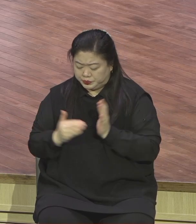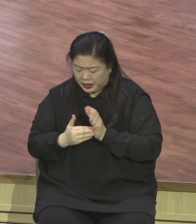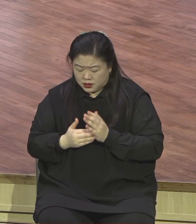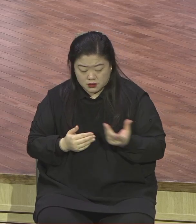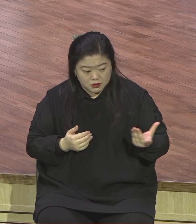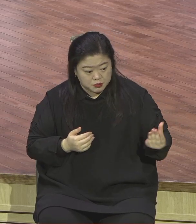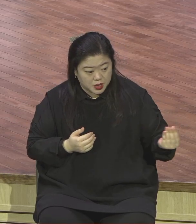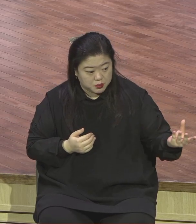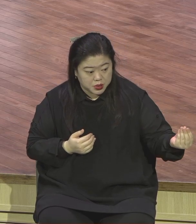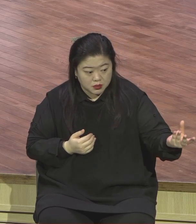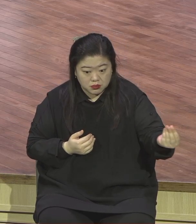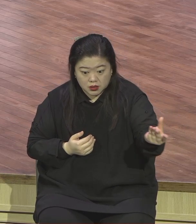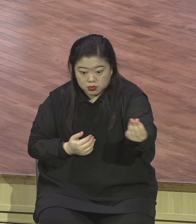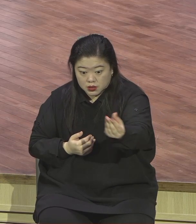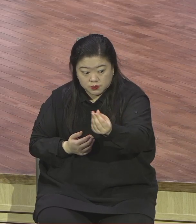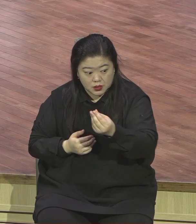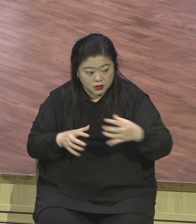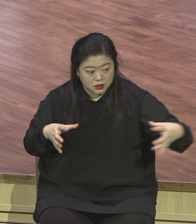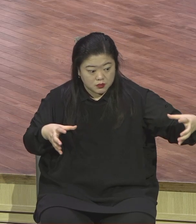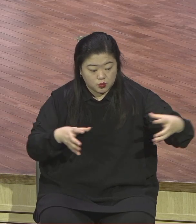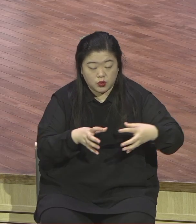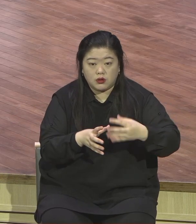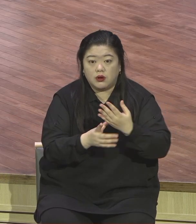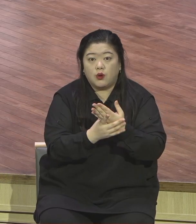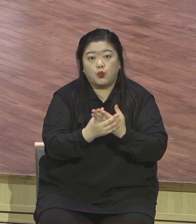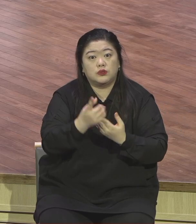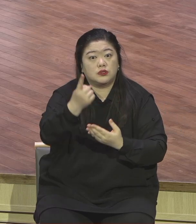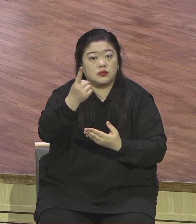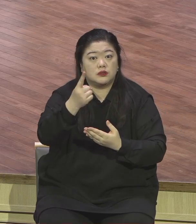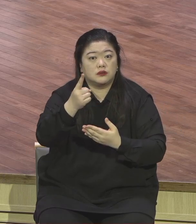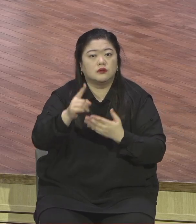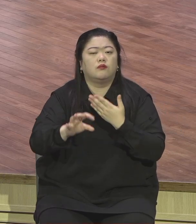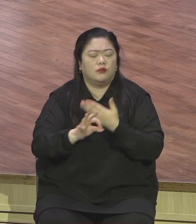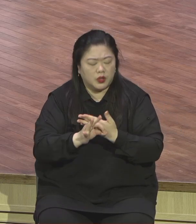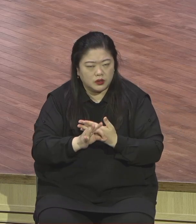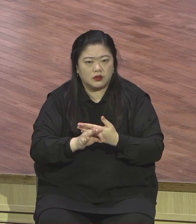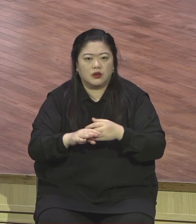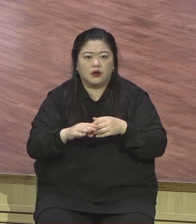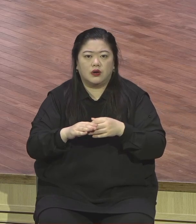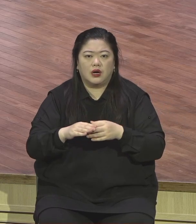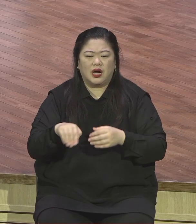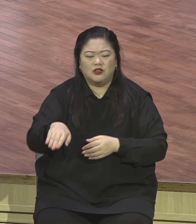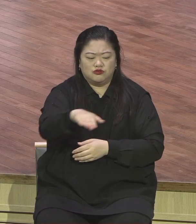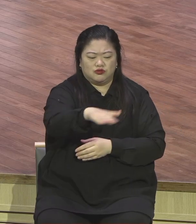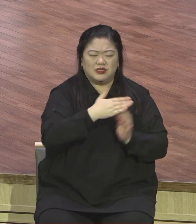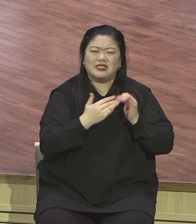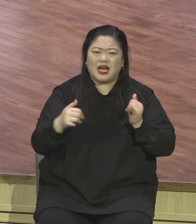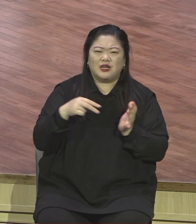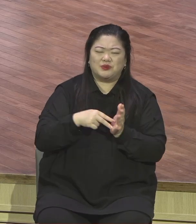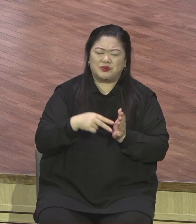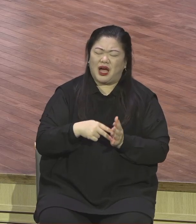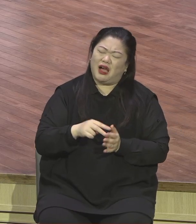도대체 장조명이 아니고는 불가능한 일들을 해낼 수겠다니까요. 하나님이 함께 하십니까.